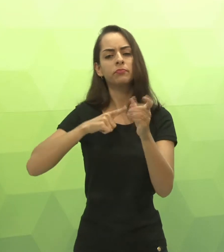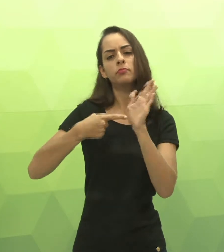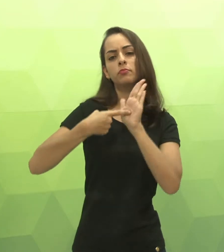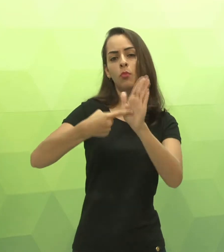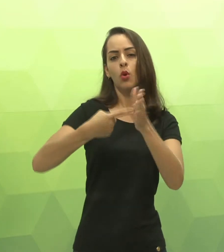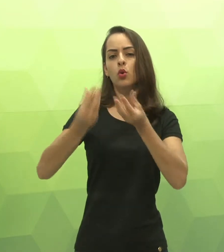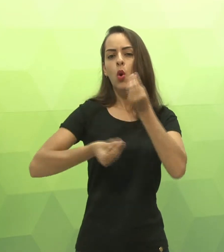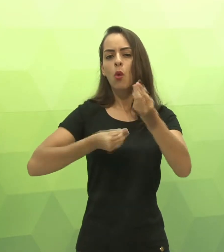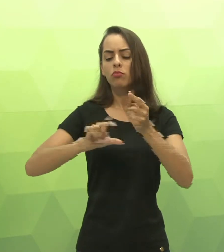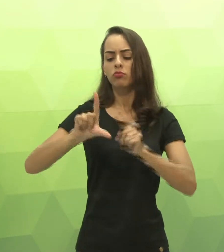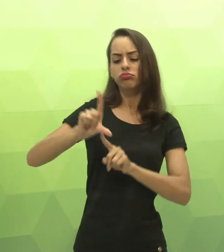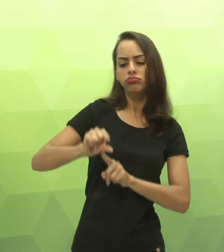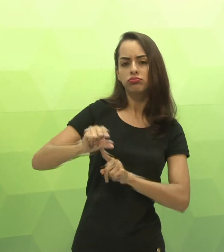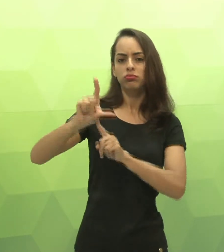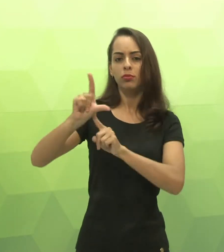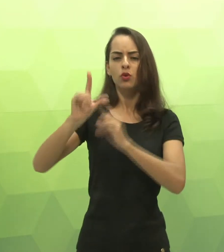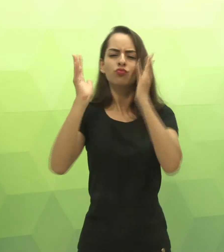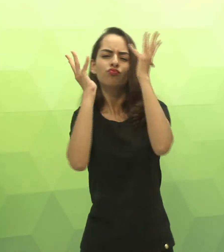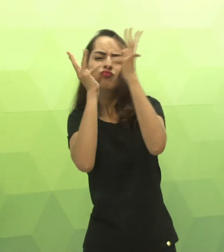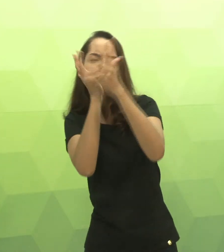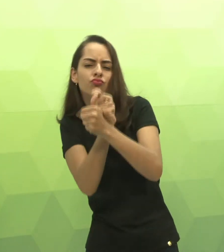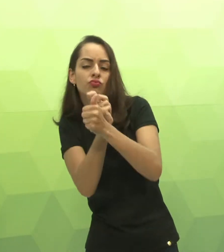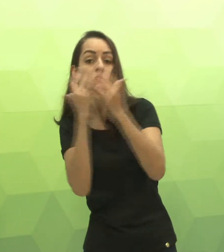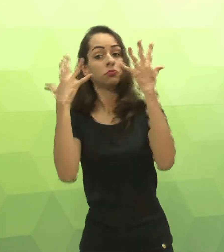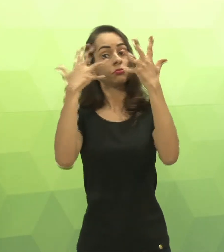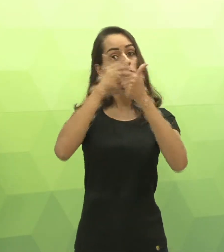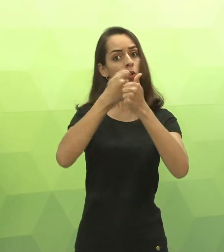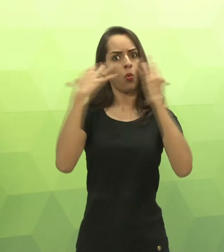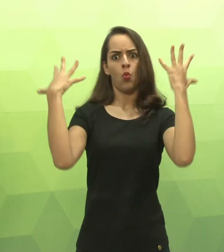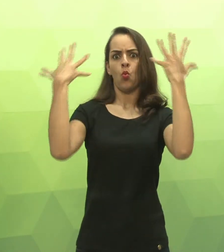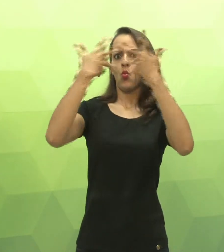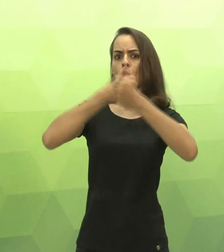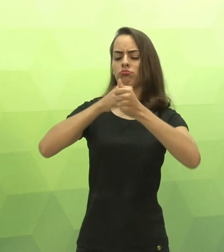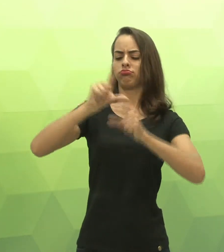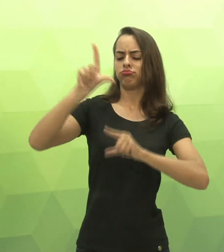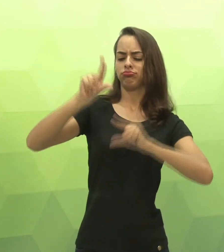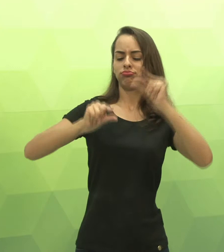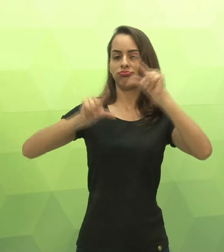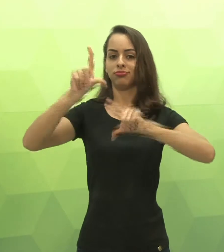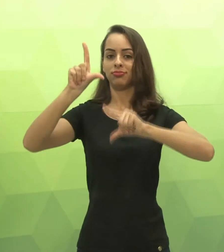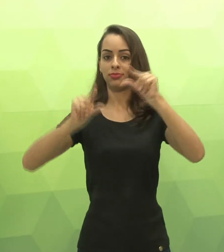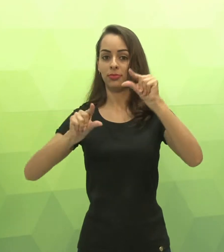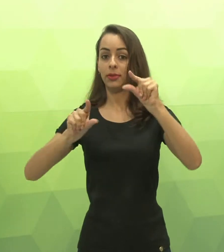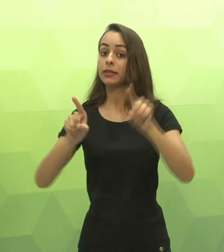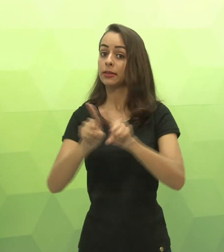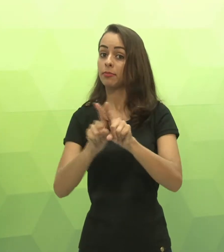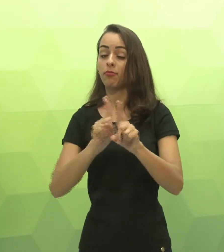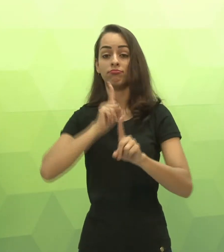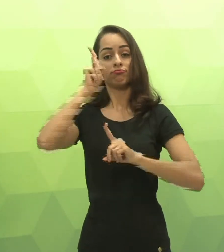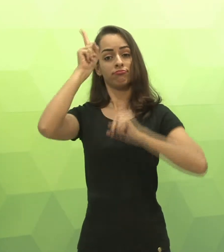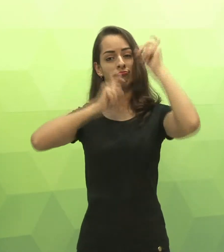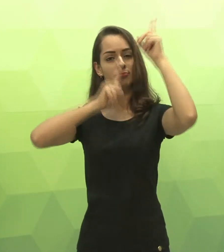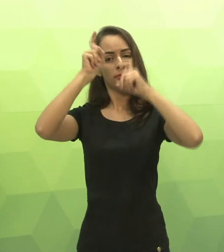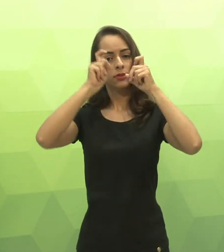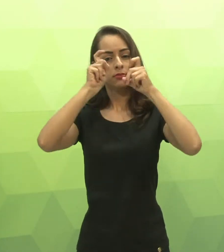intensidade, bonitinho, bonito, bonitão. Isso será estudado pelo nível morfológico. E as expressões faciais